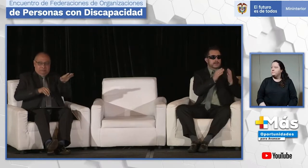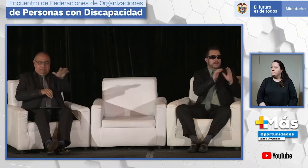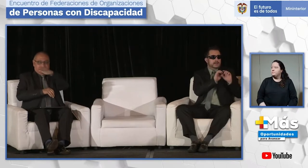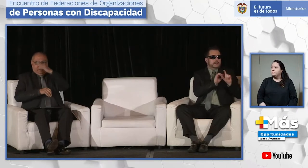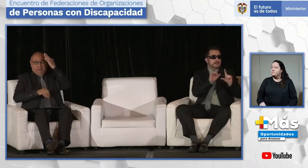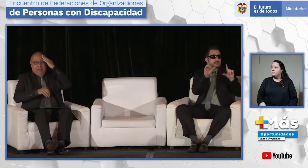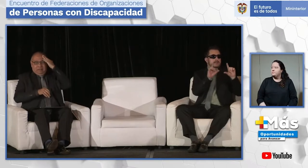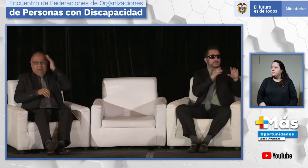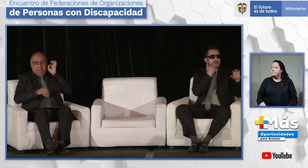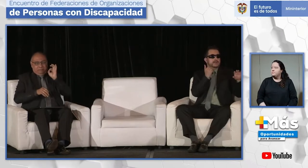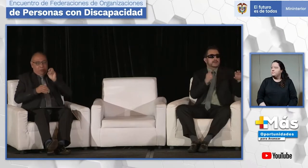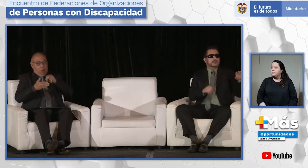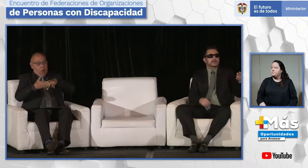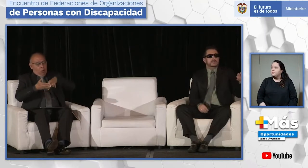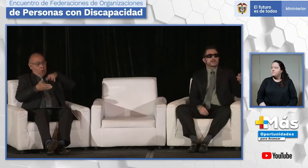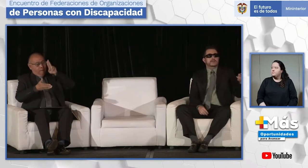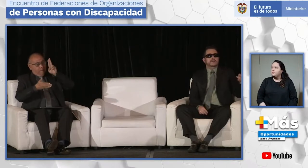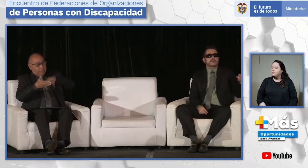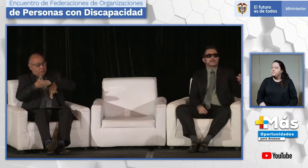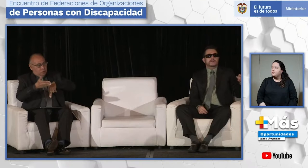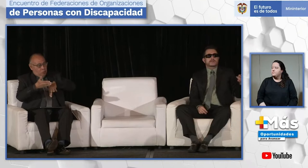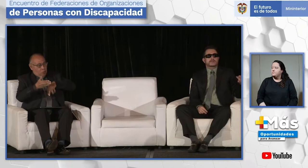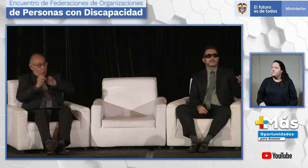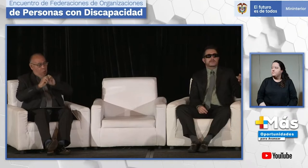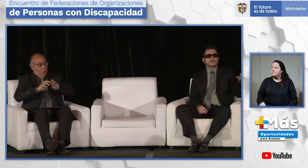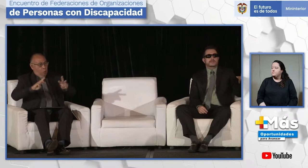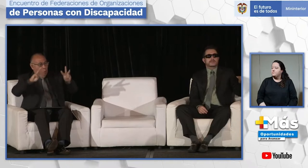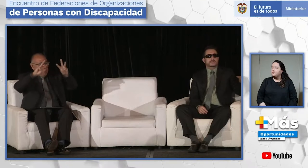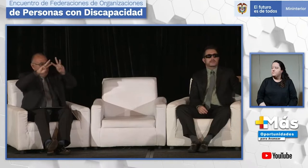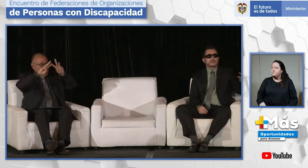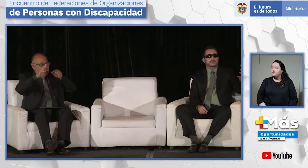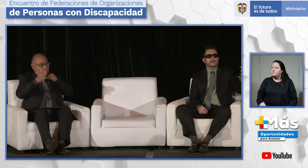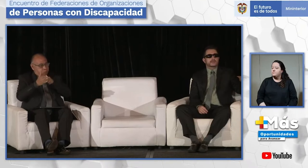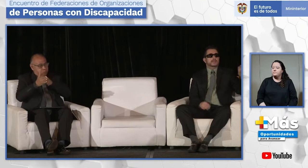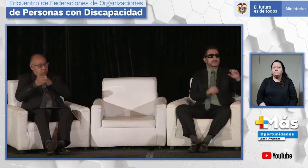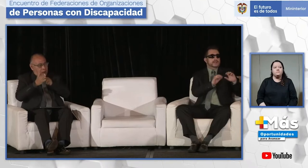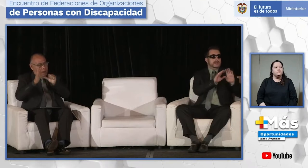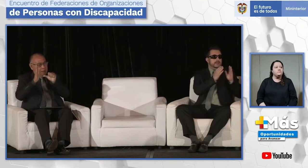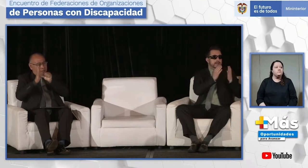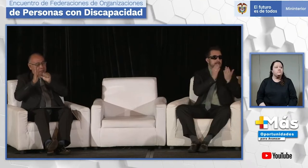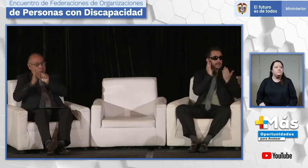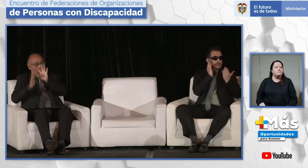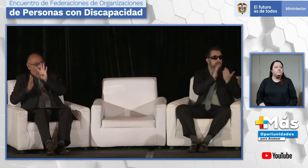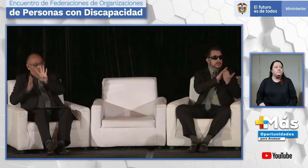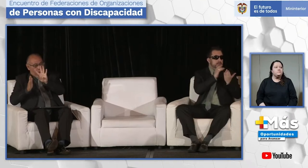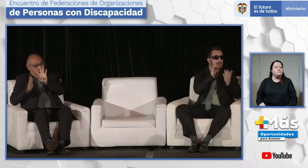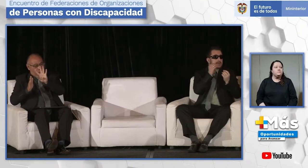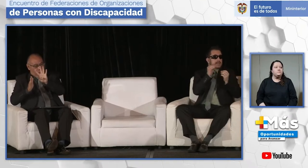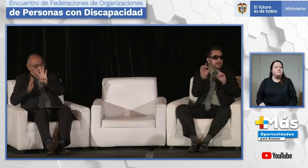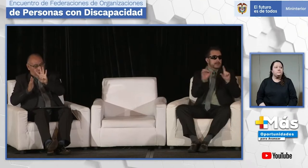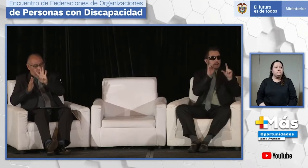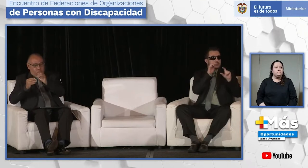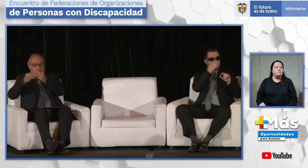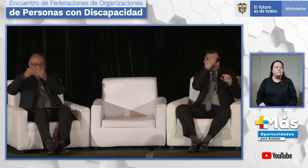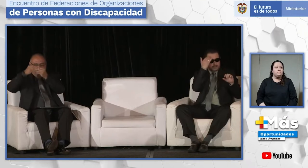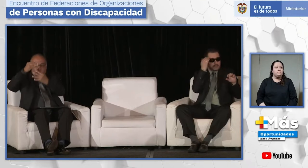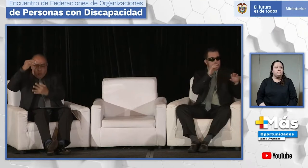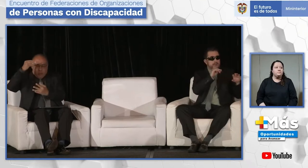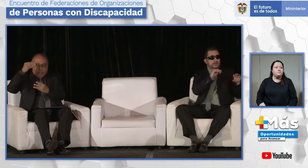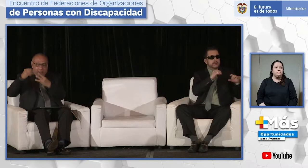lo llevo yo en relación a lo que hemos realizado hasta el día de hoy? De acuerdo a lo mencionado por la Convención de las Personas con Discapacidad en